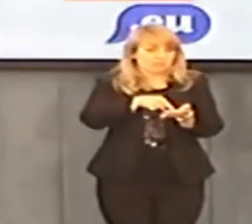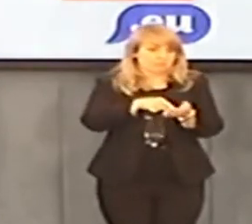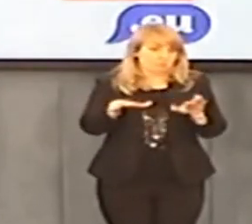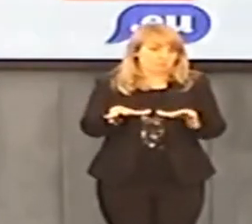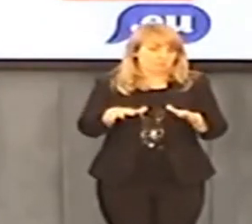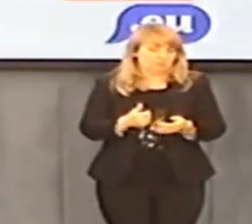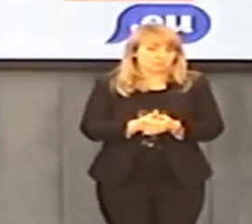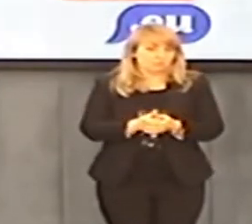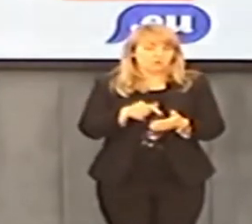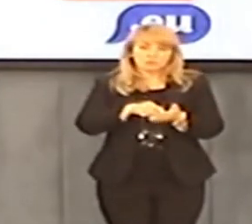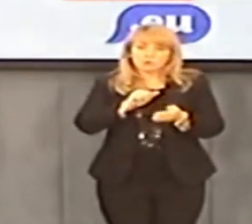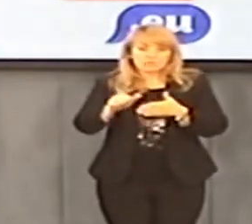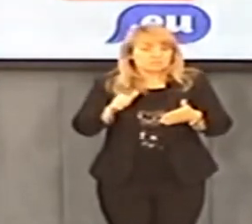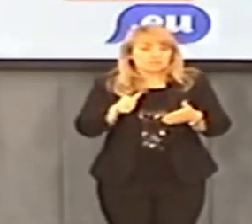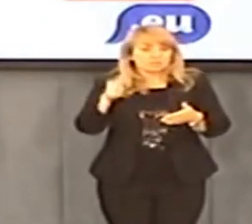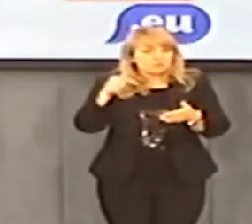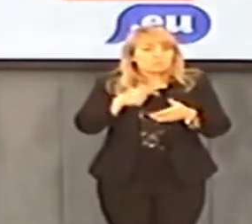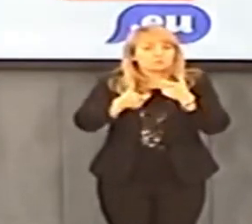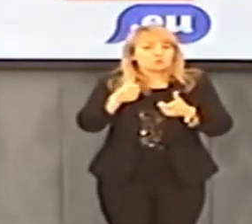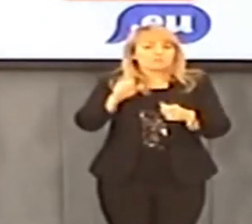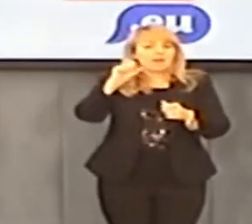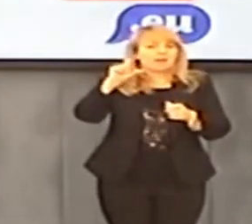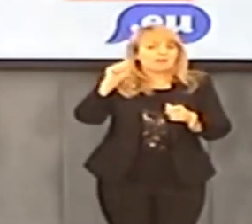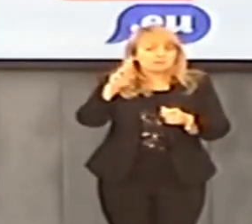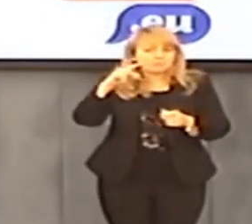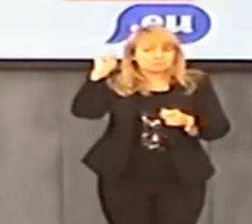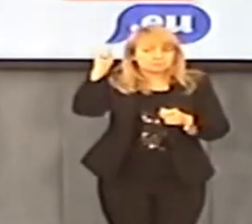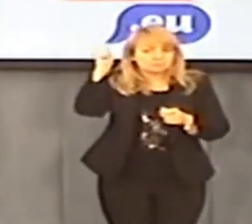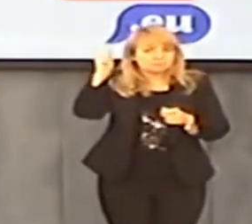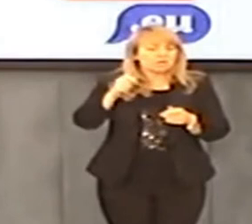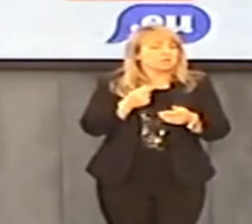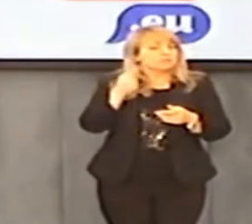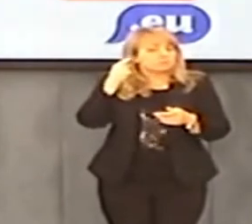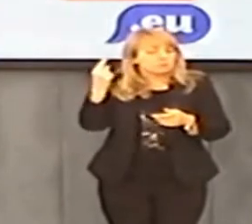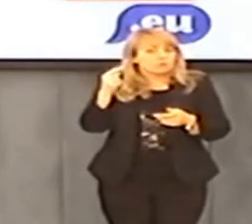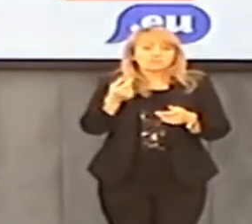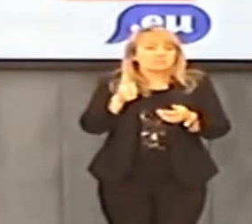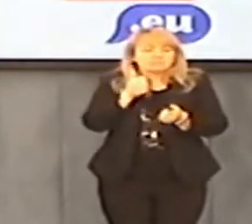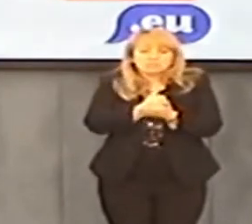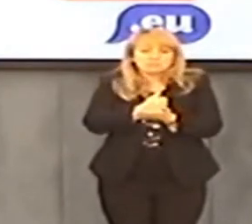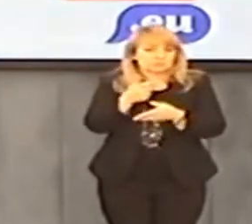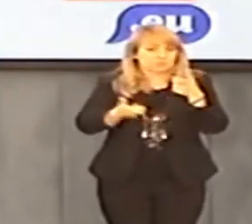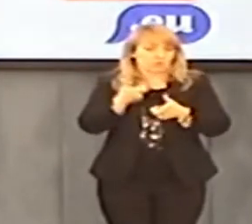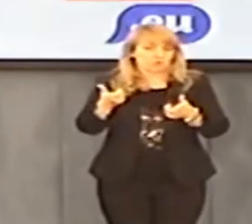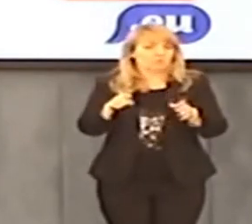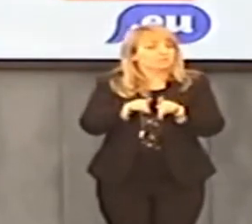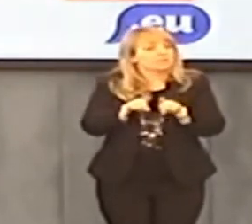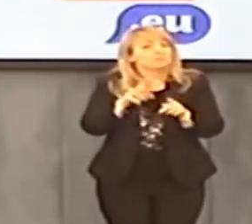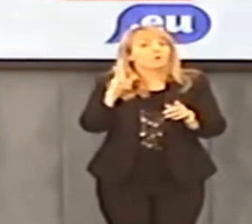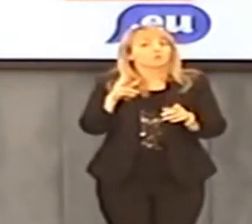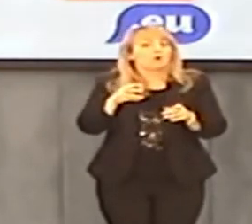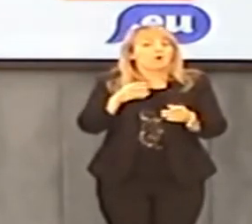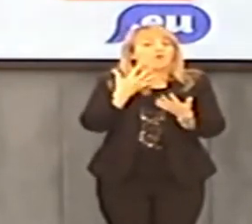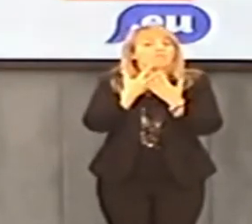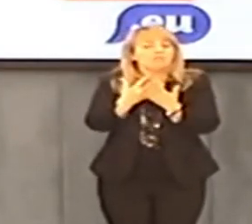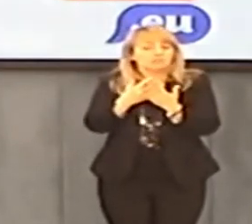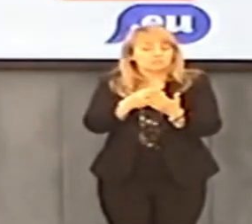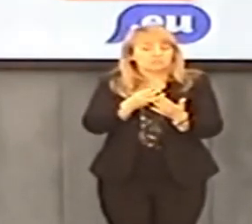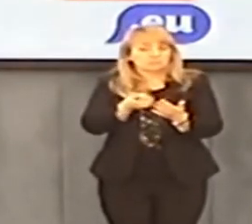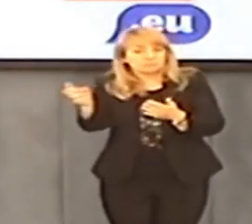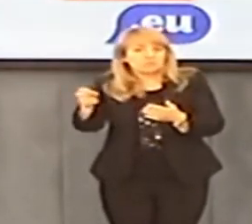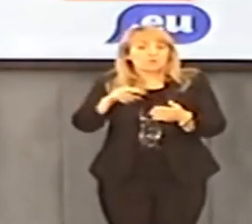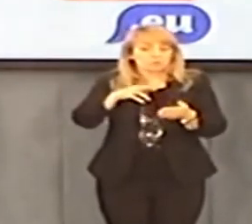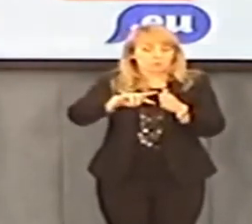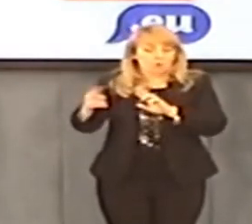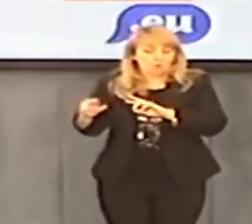krajów. Więc naprawdę trzeba być na alarm w tej sprawie. Nie może być tak, że taki Trynkiewicz wyjdzie z więzienia w Polsce, pojedzie do